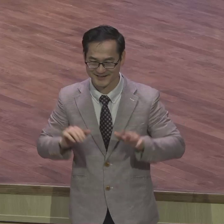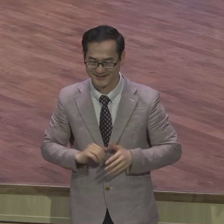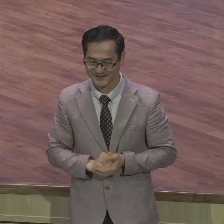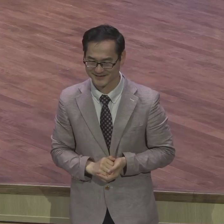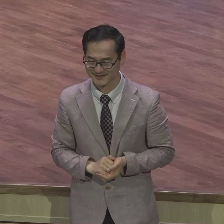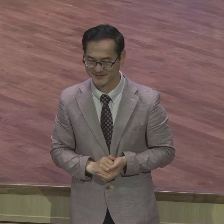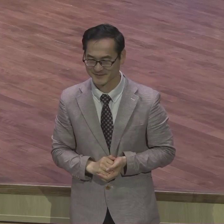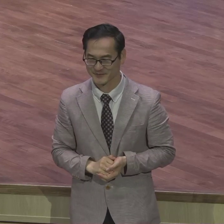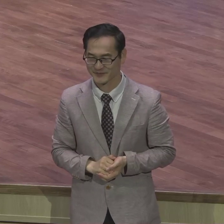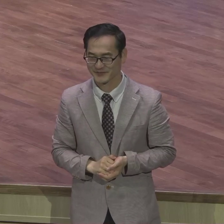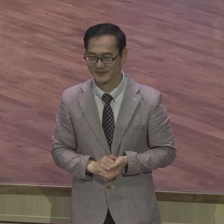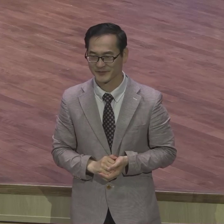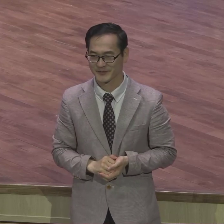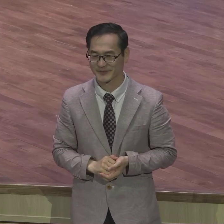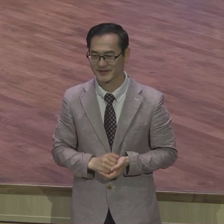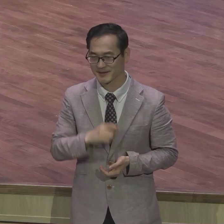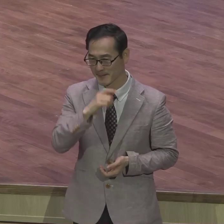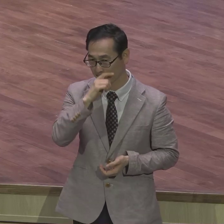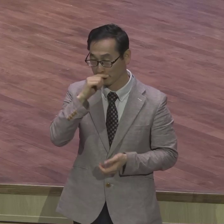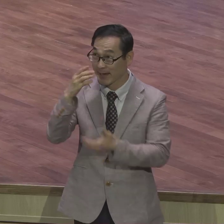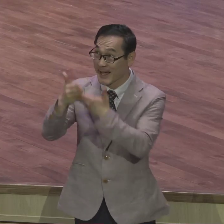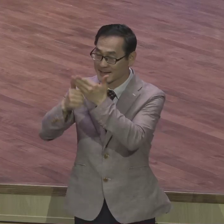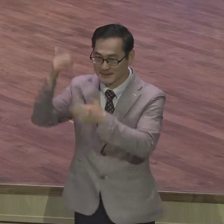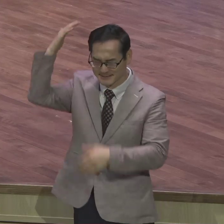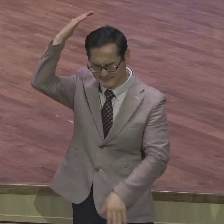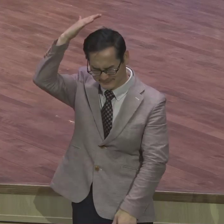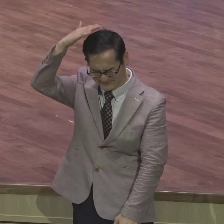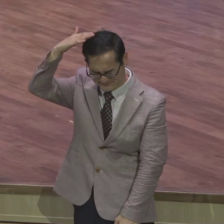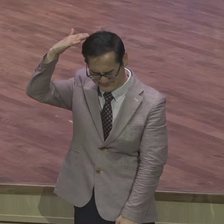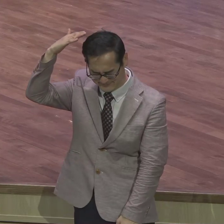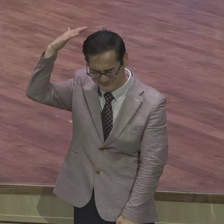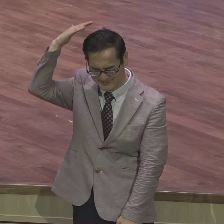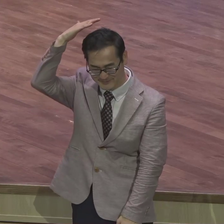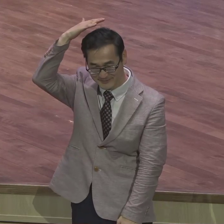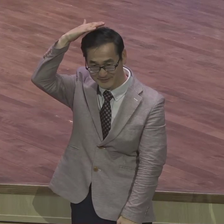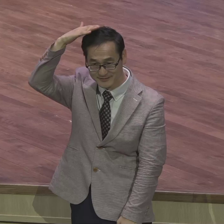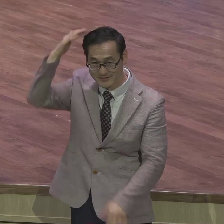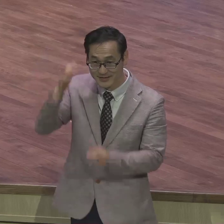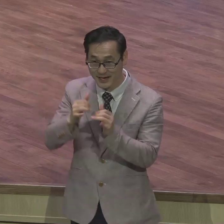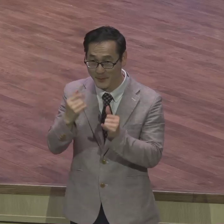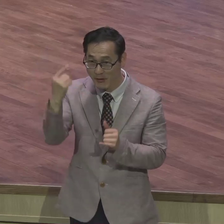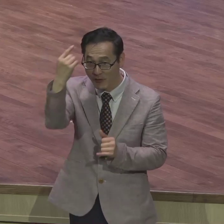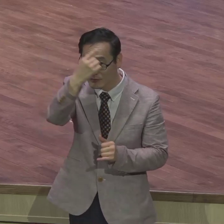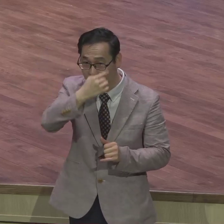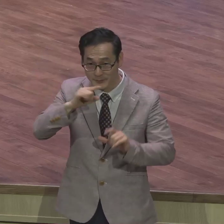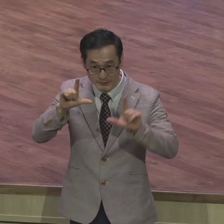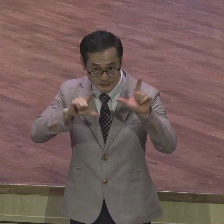하나님의 사랑을 많이 받고 사는 사람은요 얼굴이 달라요 밝아요